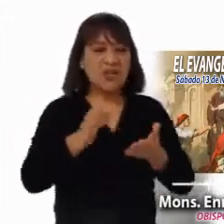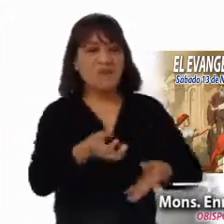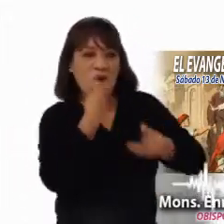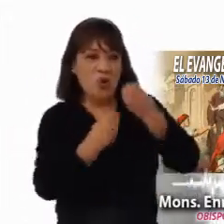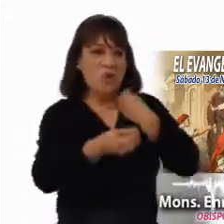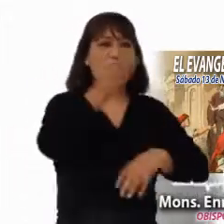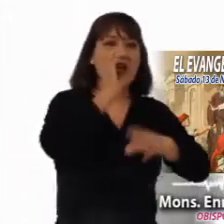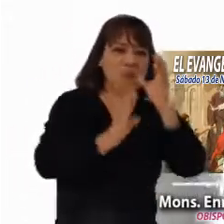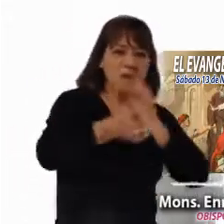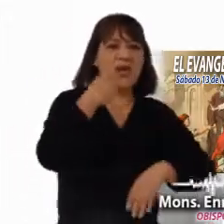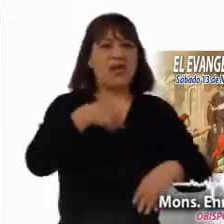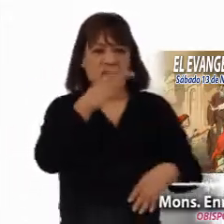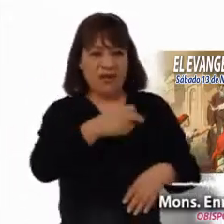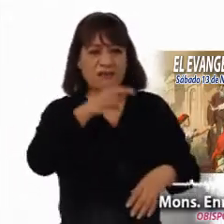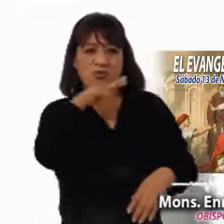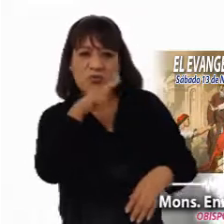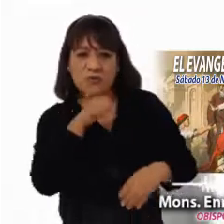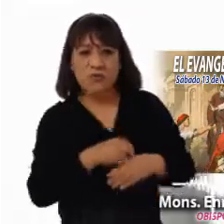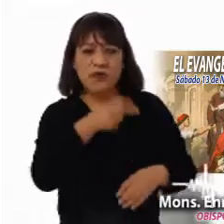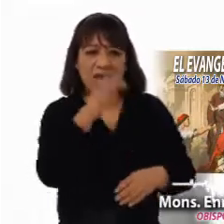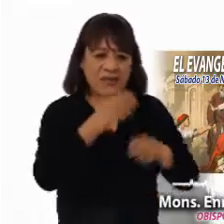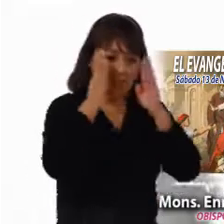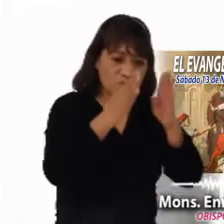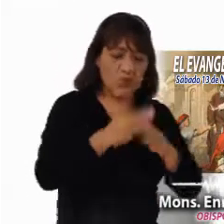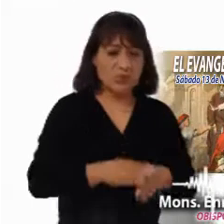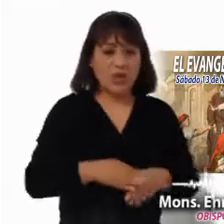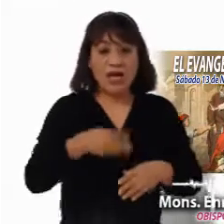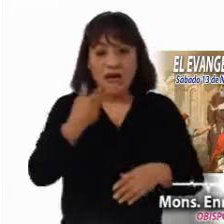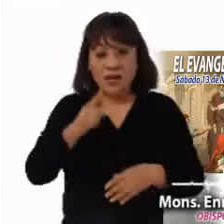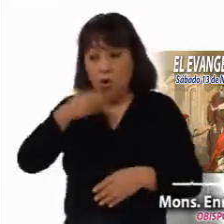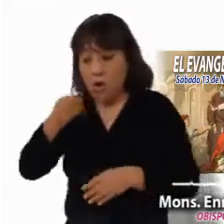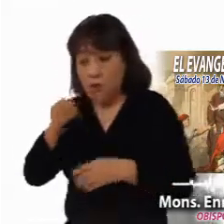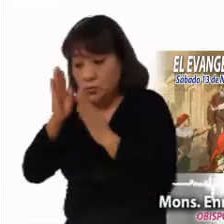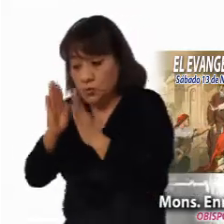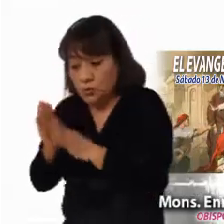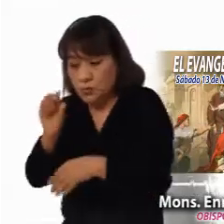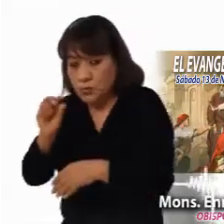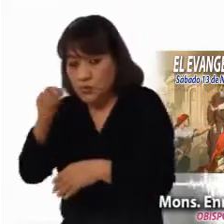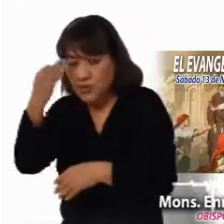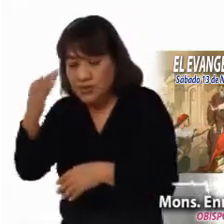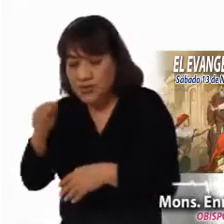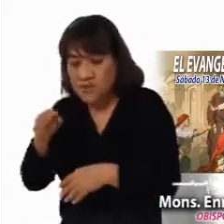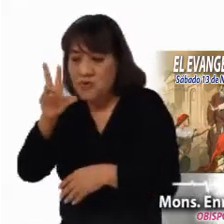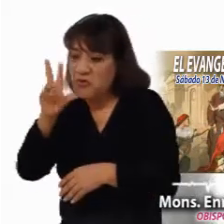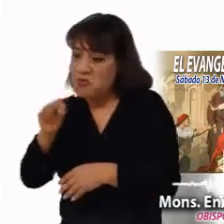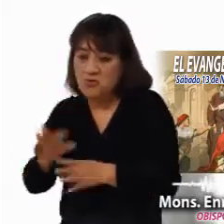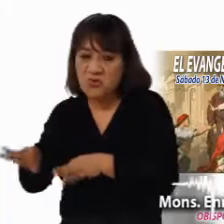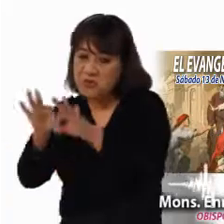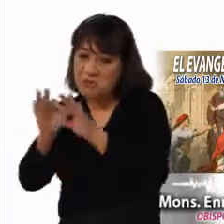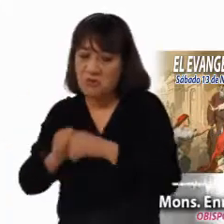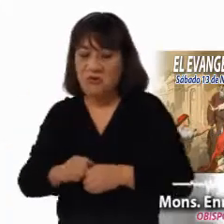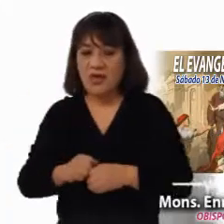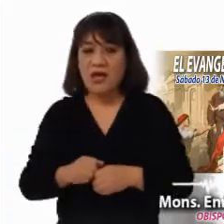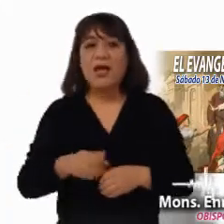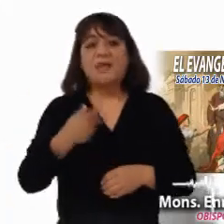beber, nos decía el pasaje de ayer, que le demos poco tiempo y poca importancia a la oración. Si